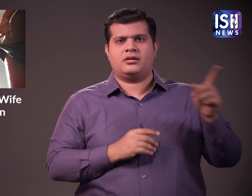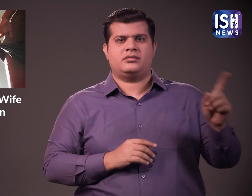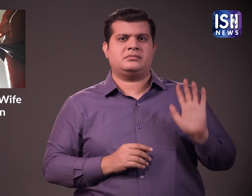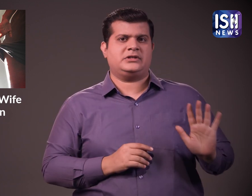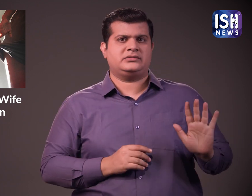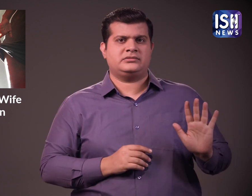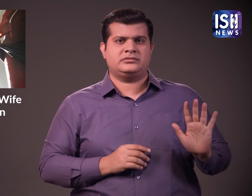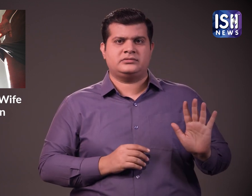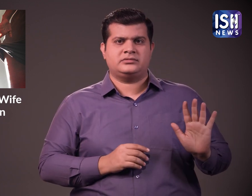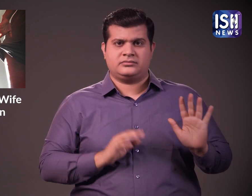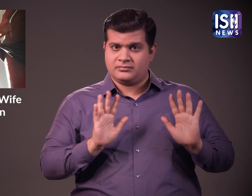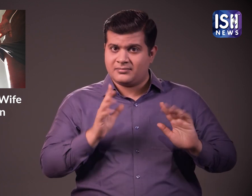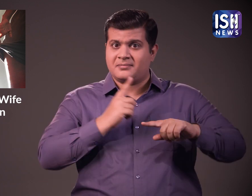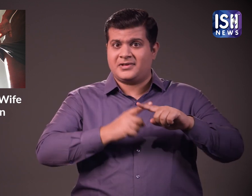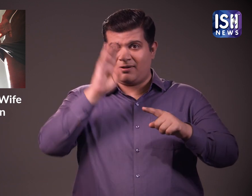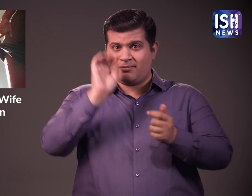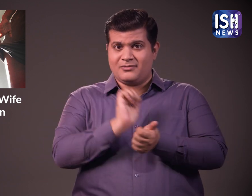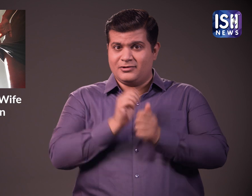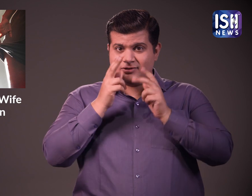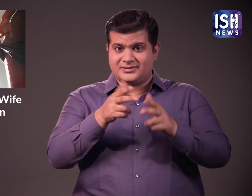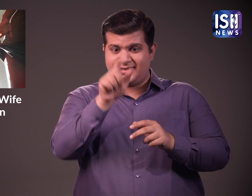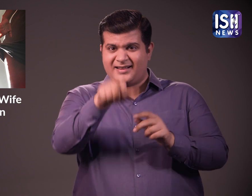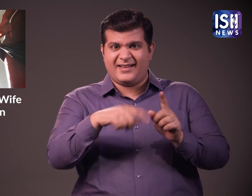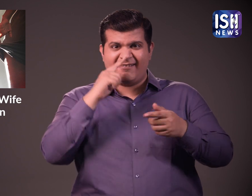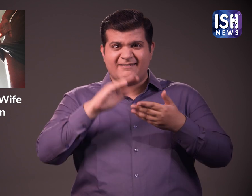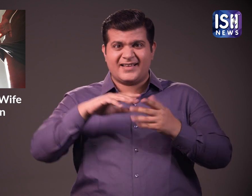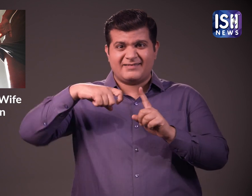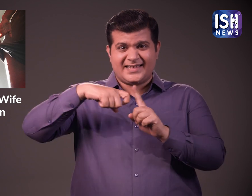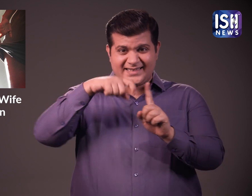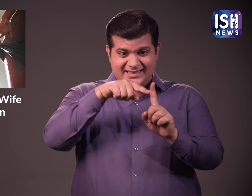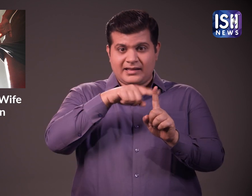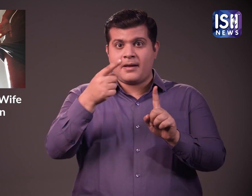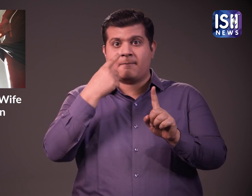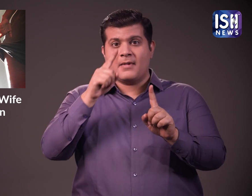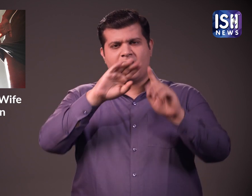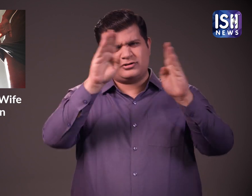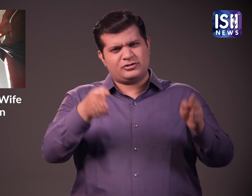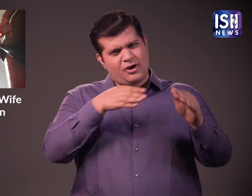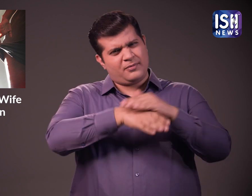प्रभाकरण निराधान टिपनी कर रहा है पुलिस ने दावा किया कि कीरती और उसकी मा दुकान में थी